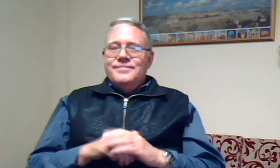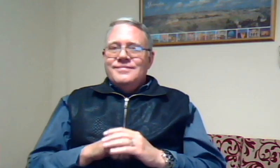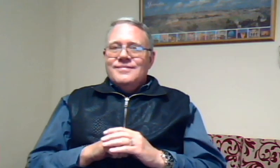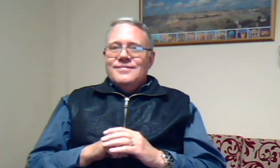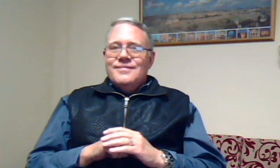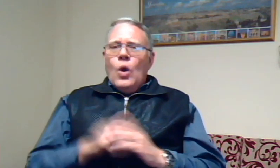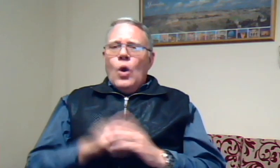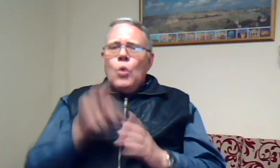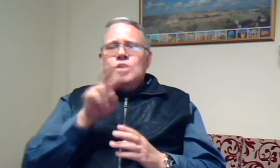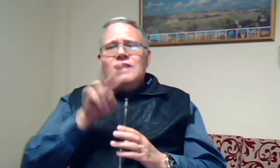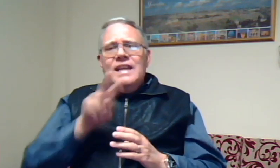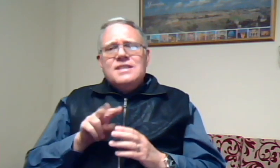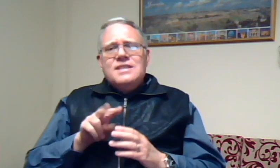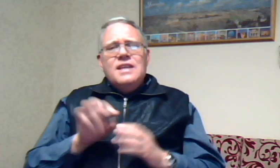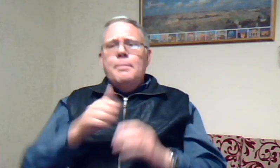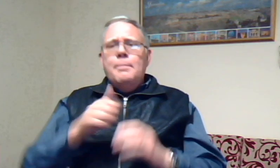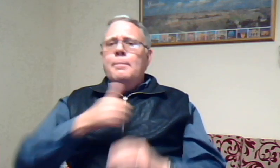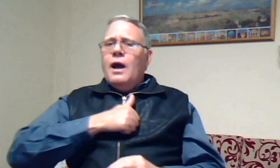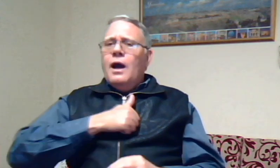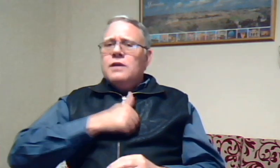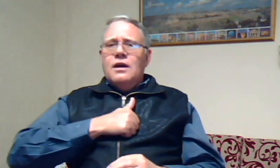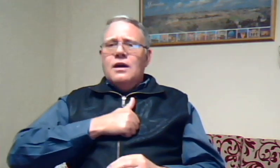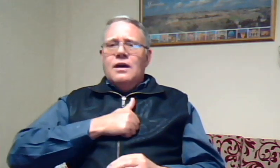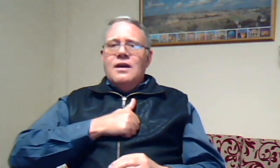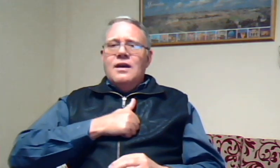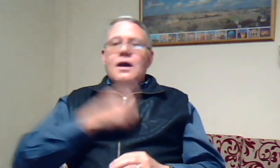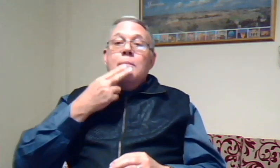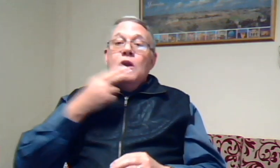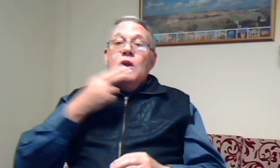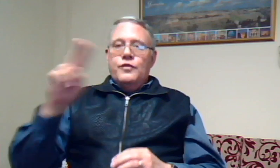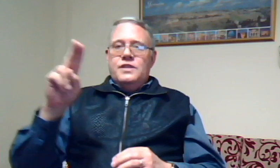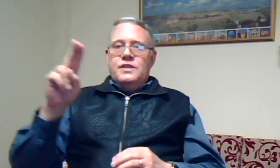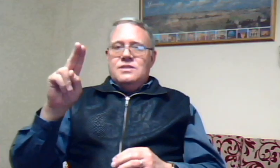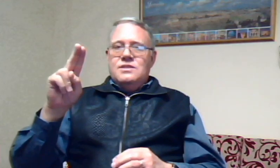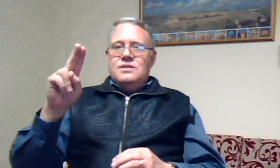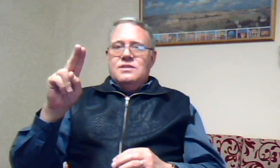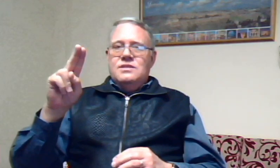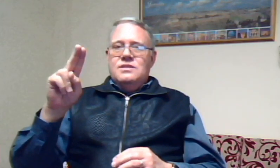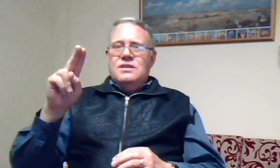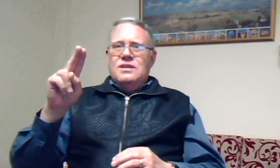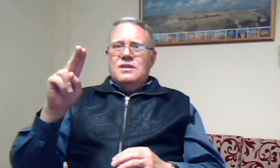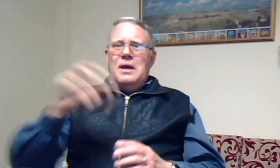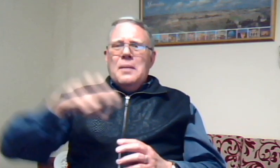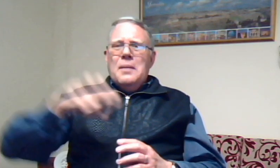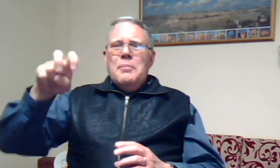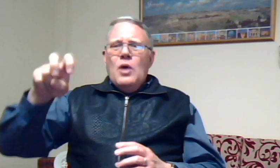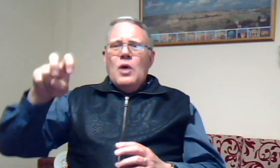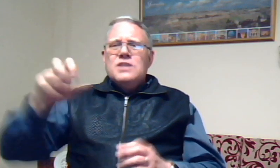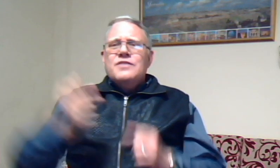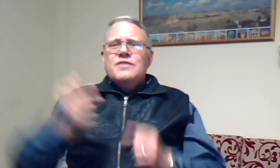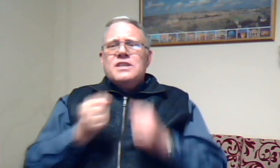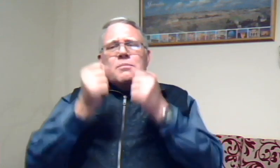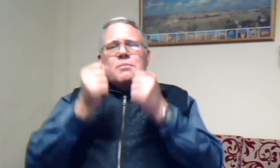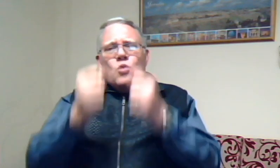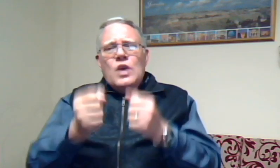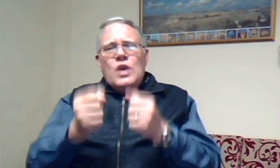Ons lees hierdie prachtige beloftes Paulus was in moelike